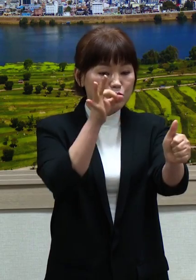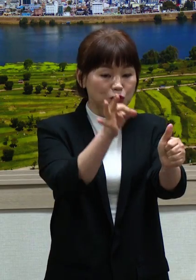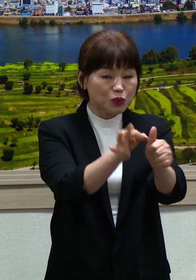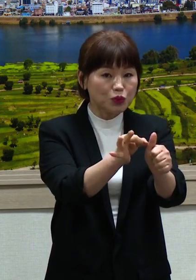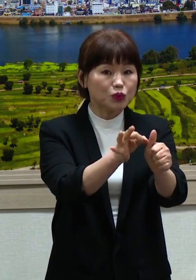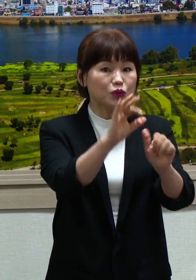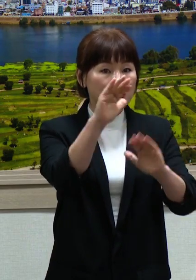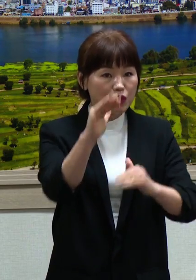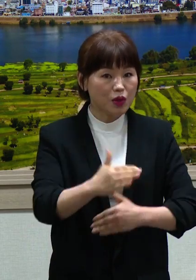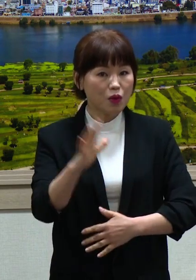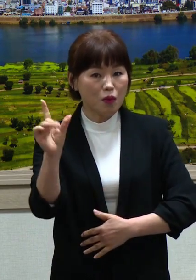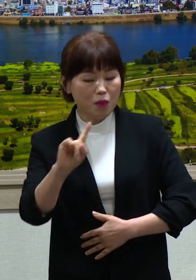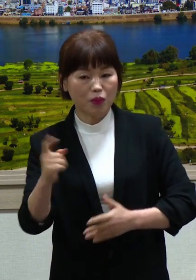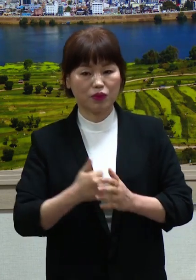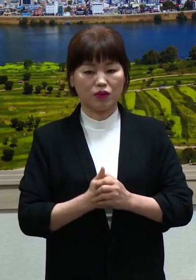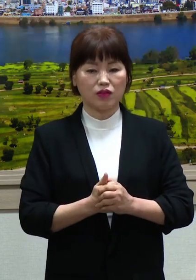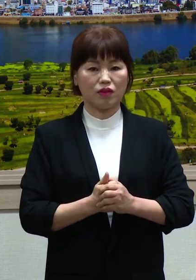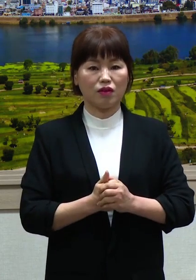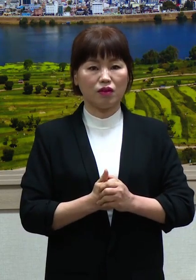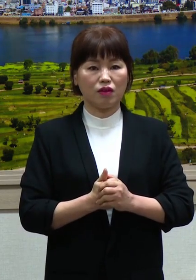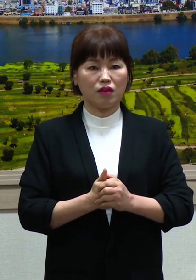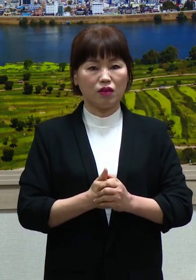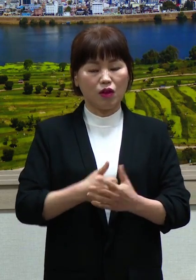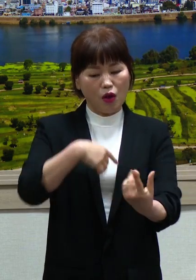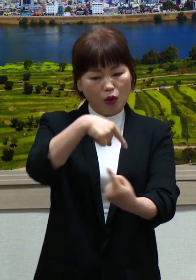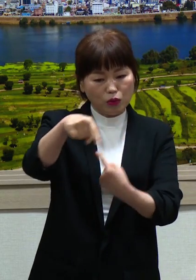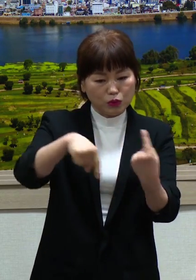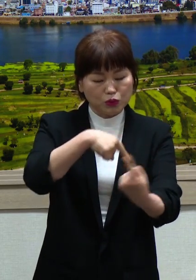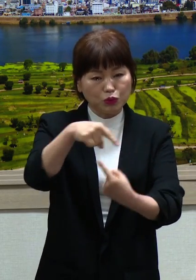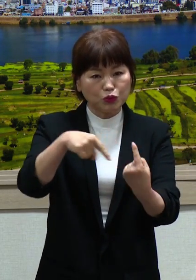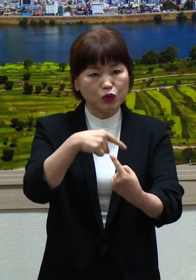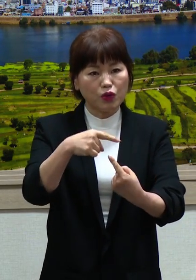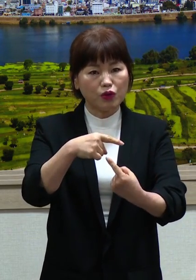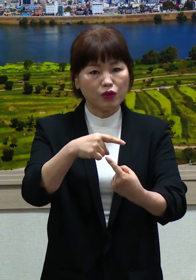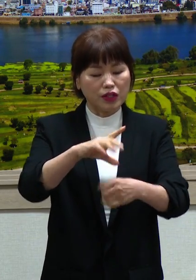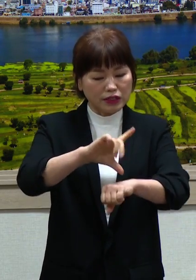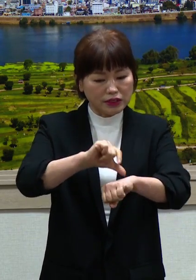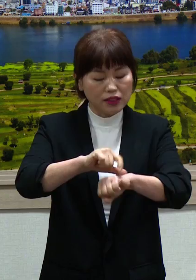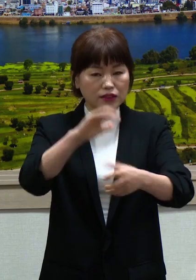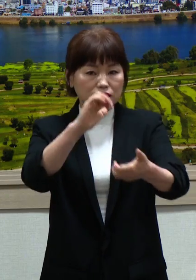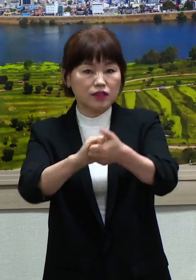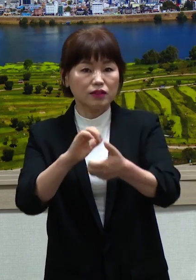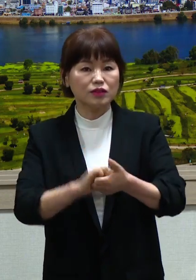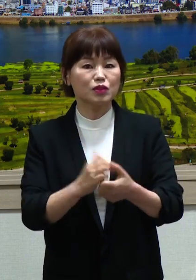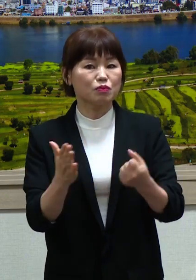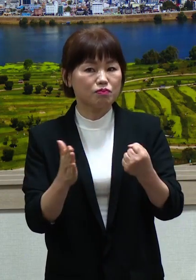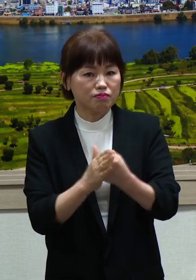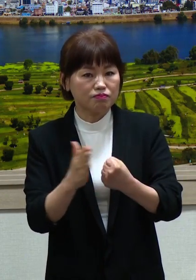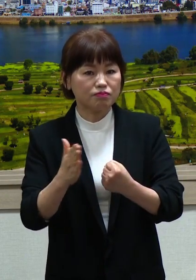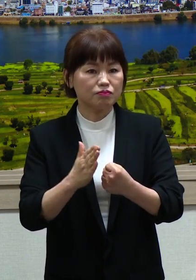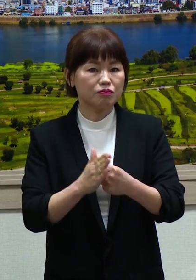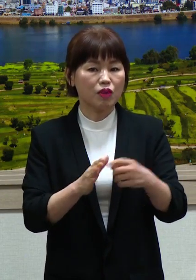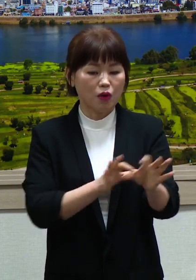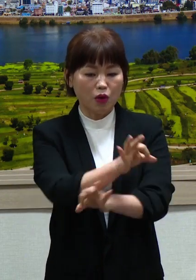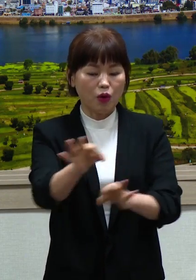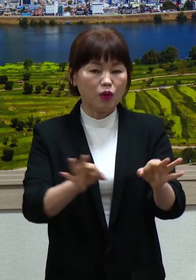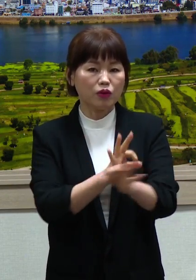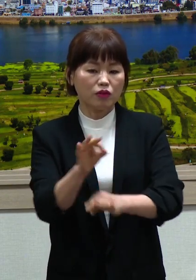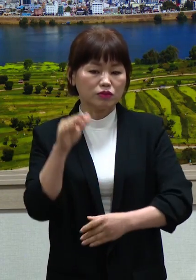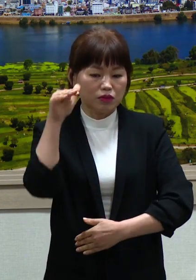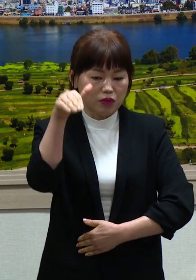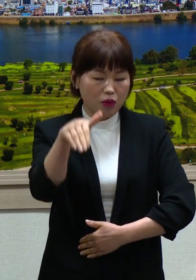따른 영업시간 제한으로 경영난을 겪고 있는 소상공인 분들께 지난 1차